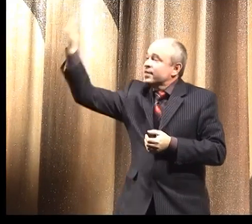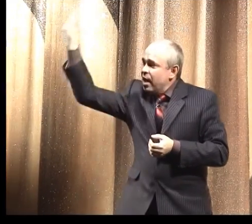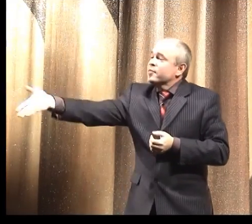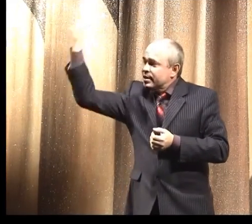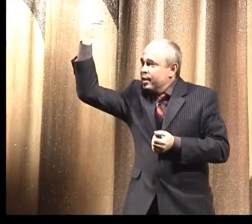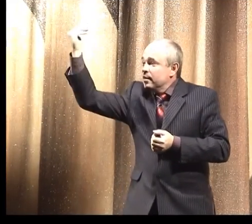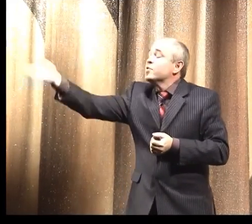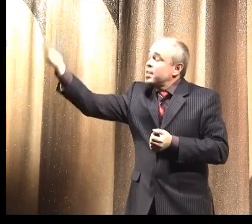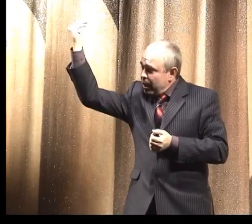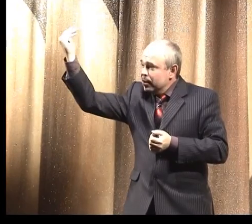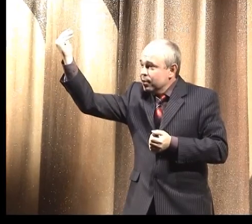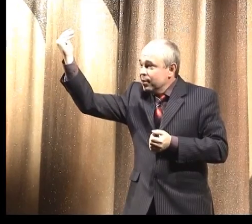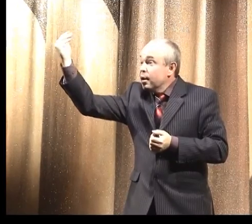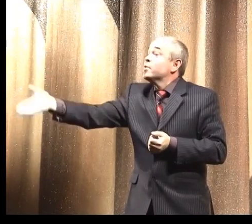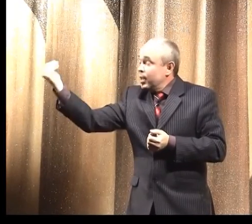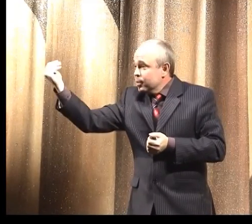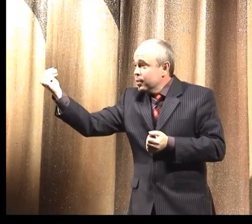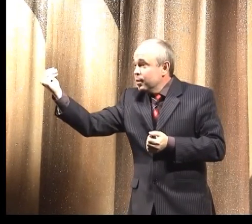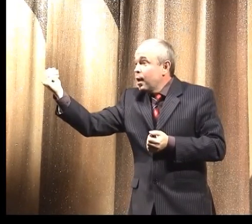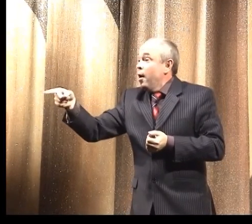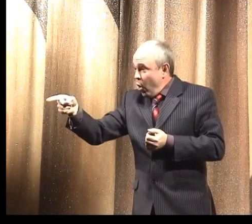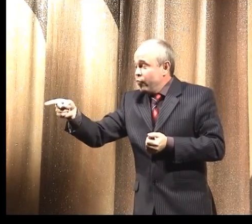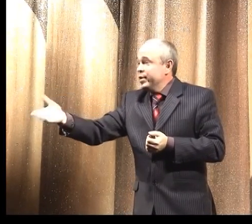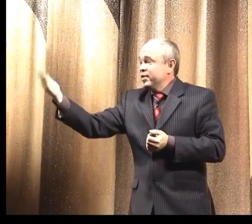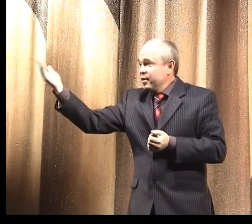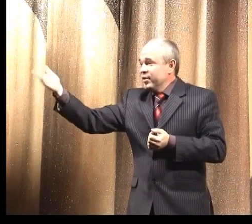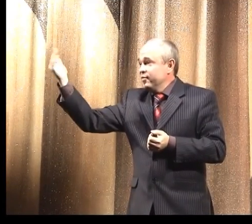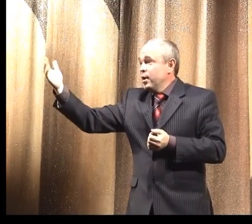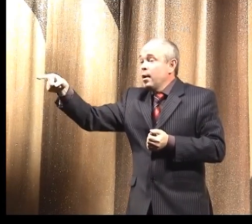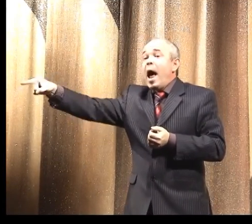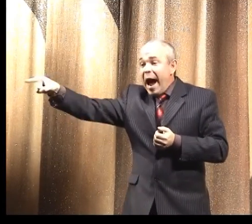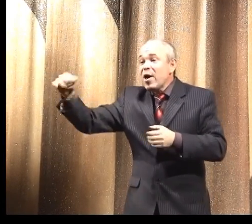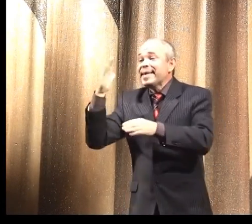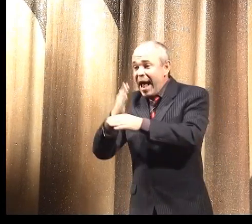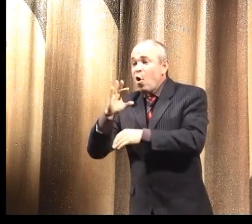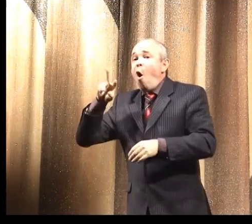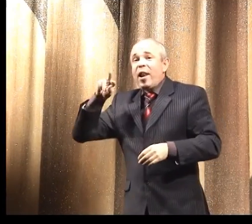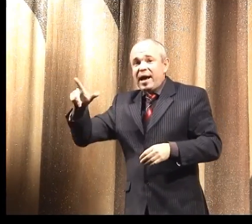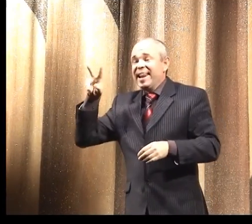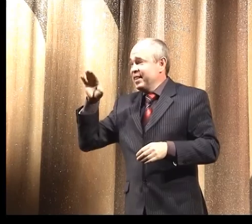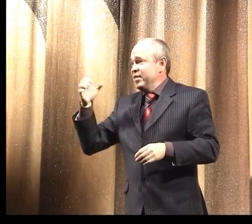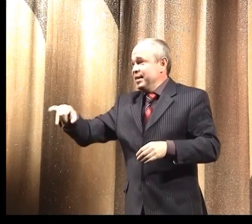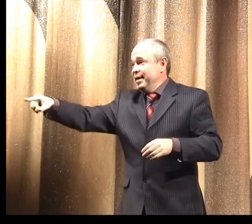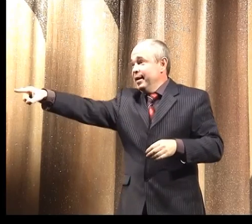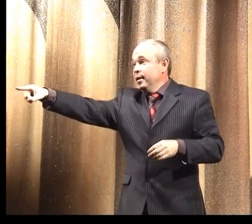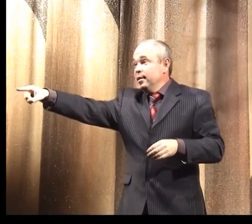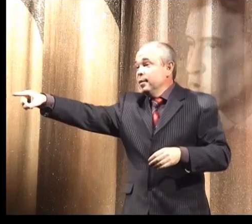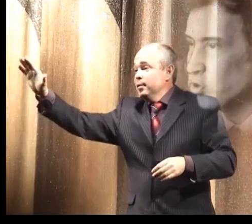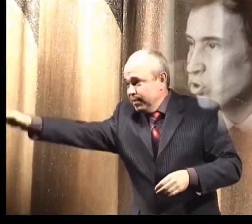Так, встаньте, пожалуйста, Годин и Олег Литвинский. Встаньте, пожалуйста, встаньте, Есть, значит, у Олег